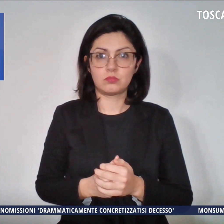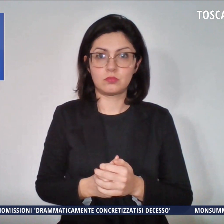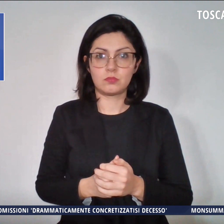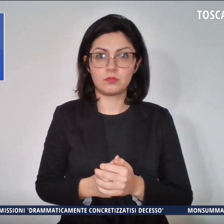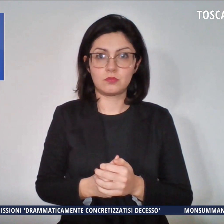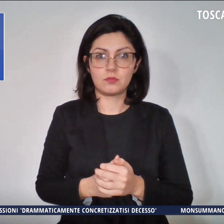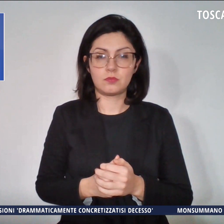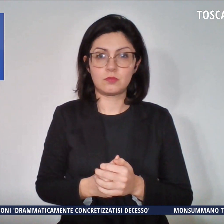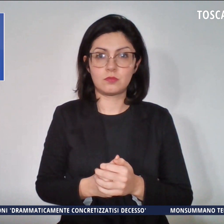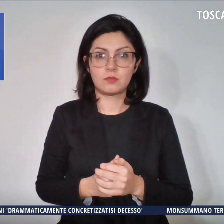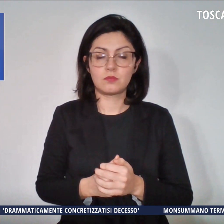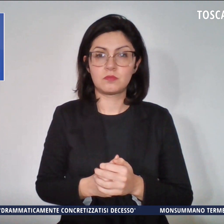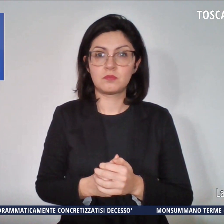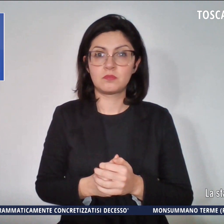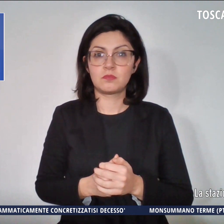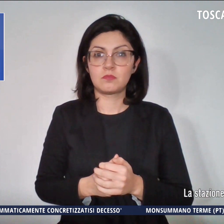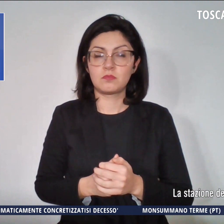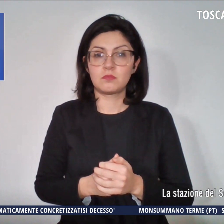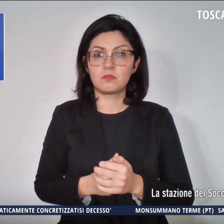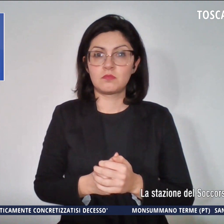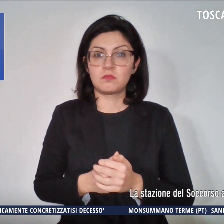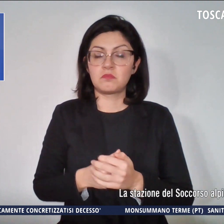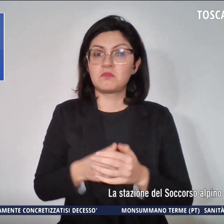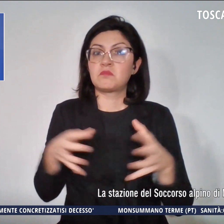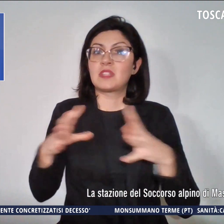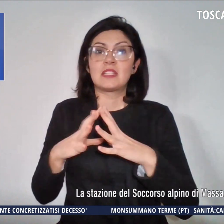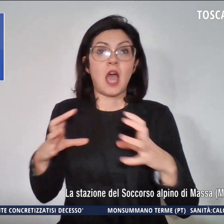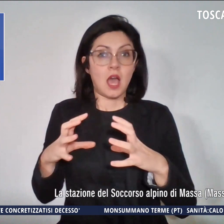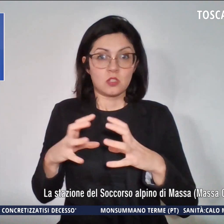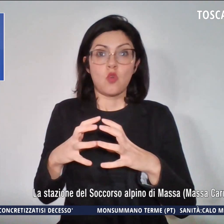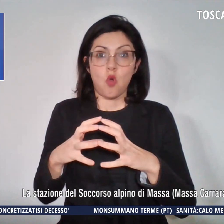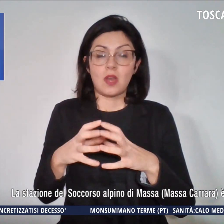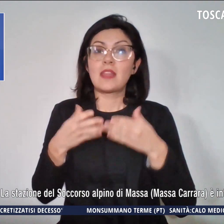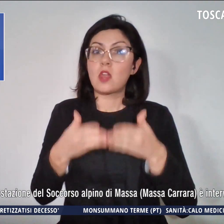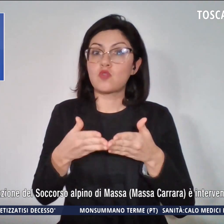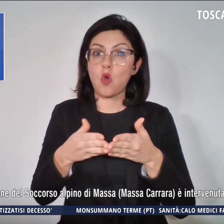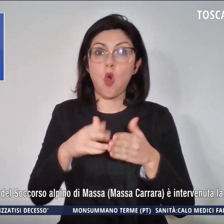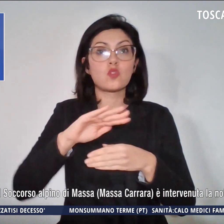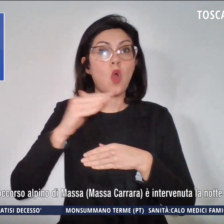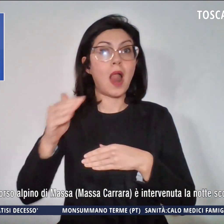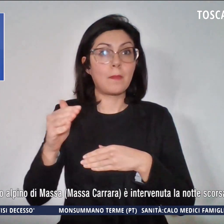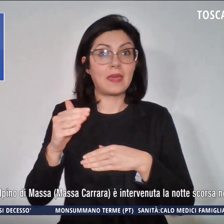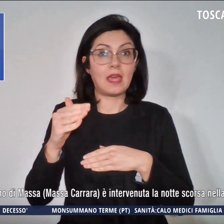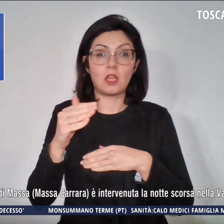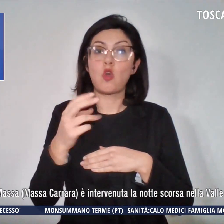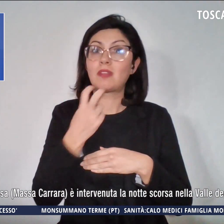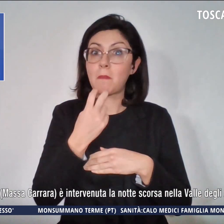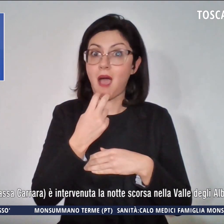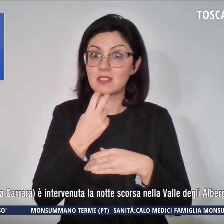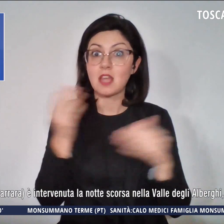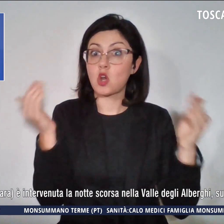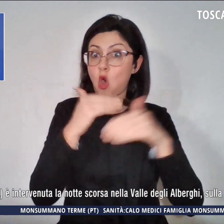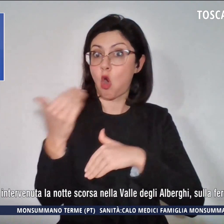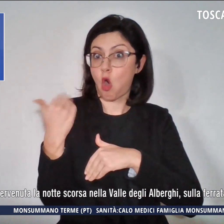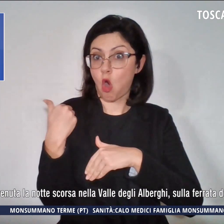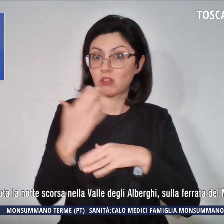La stazione del soccorso alpino di Massa è intervenuta la notte scorsa nella Valle degli